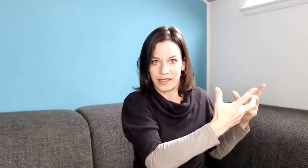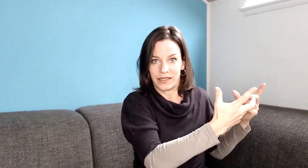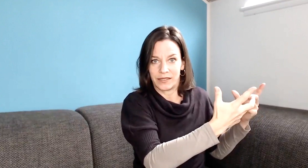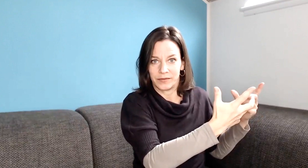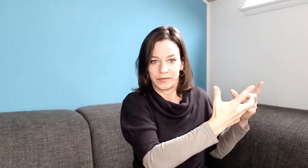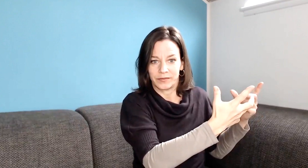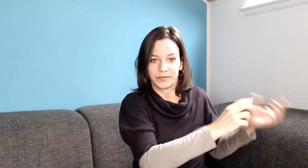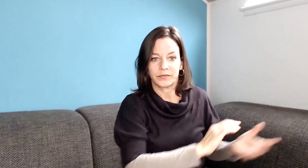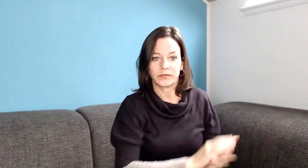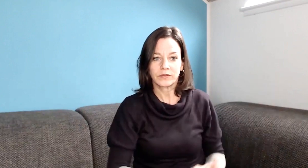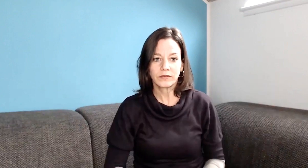sich.